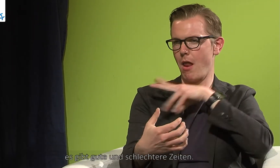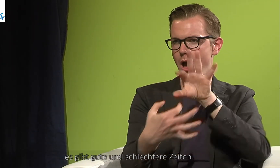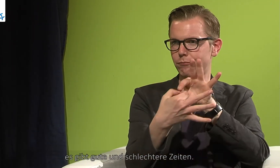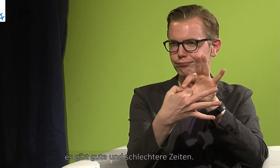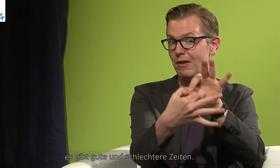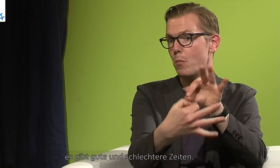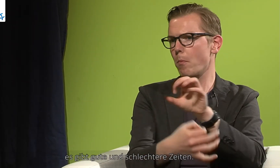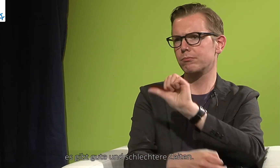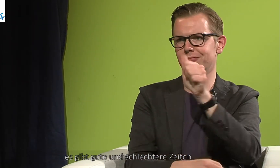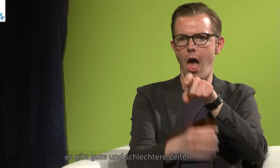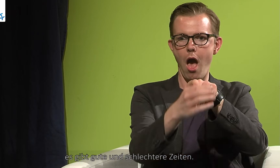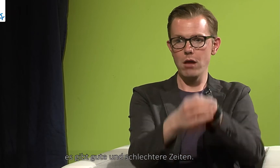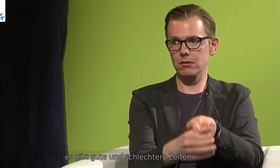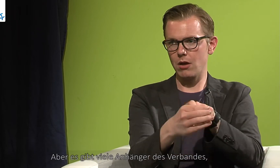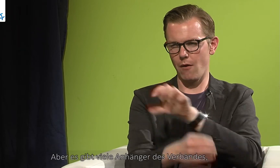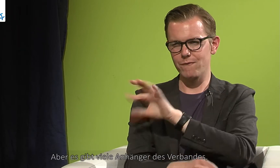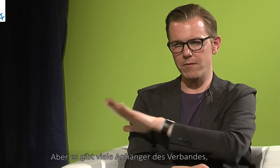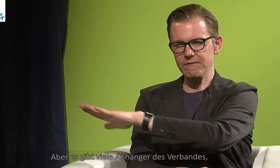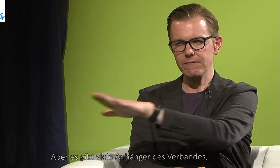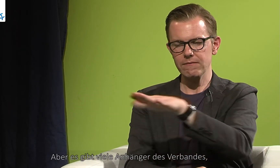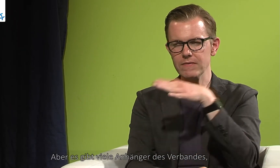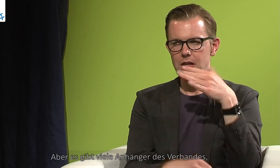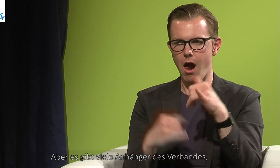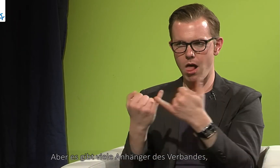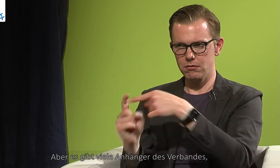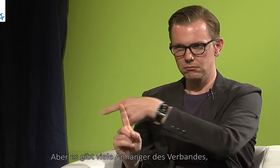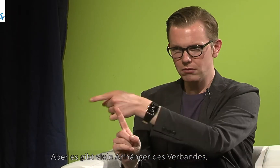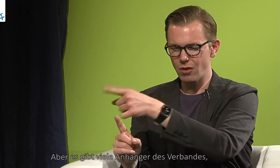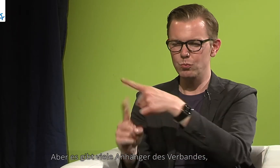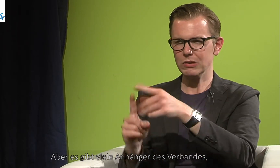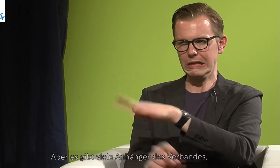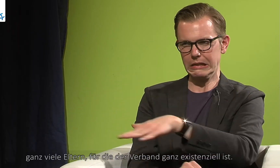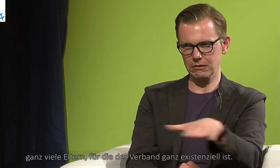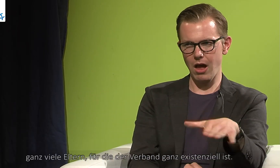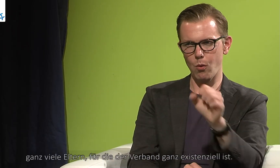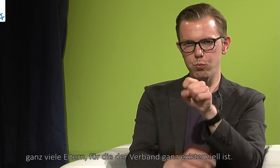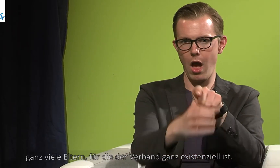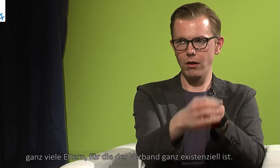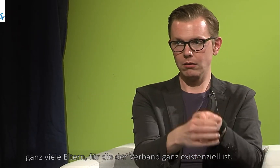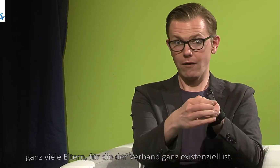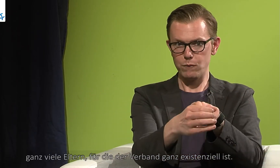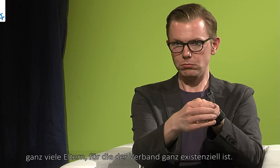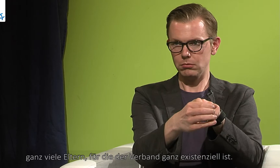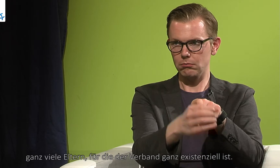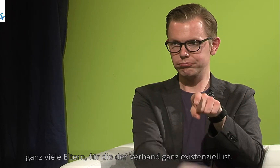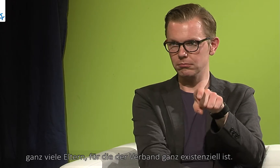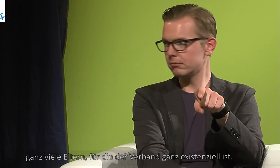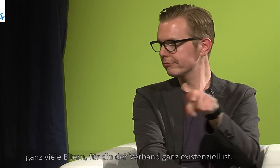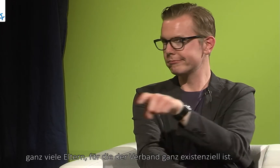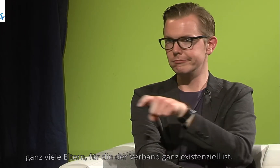und schlechtere Zeiten, aber es gibt ja auch ganz viele Anhänger des Verbandes, ganz viele Eltern, für die der Verband ganz existenziell ist, wenn die